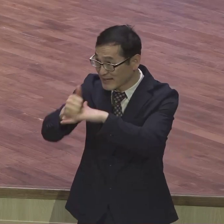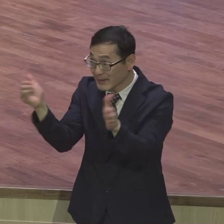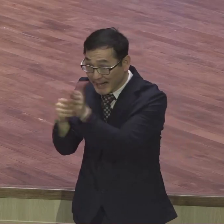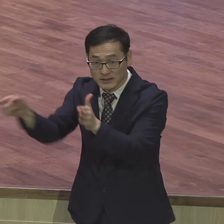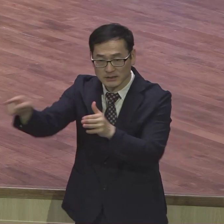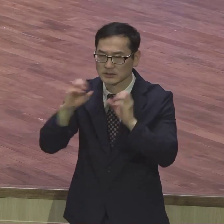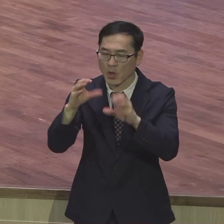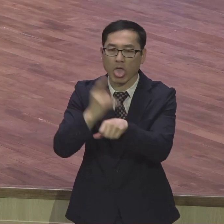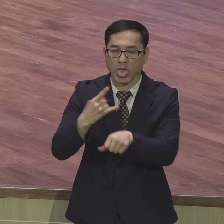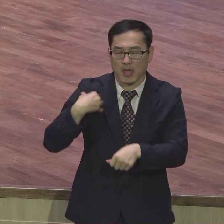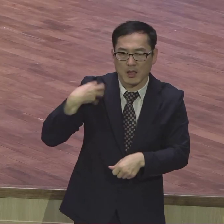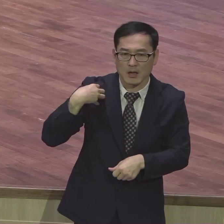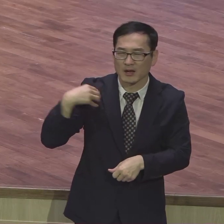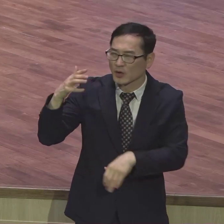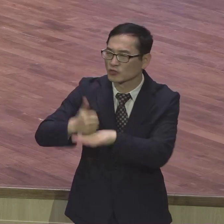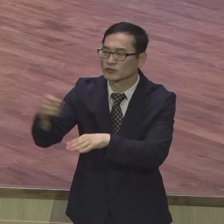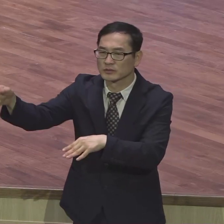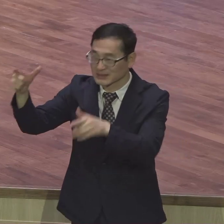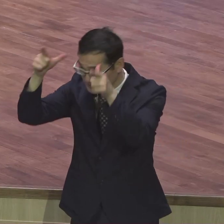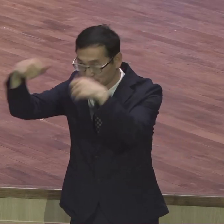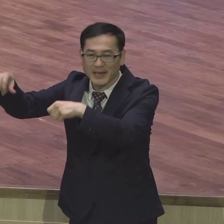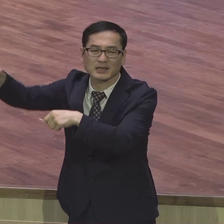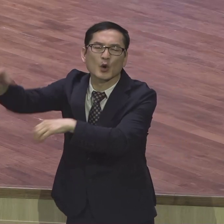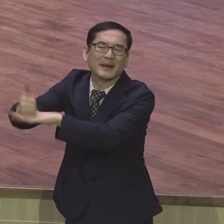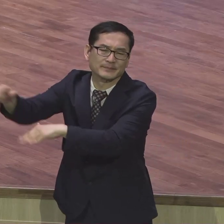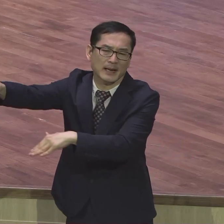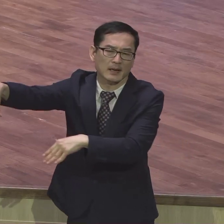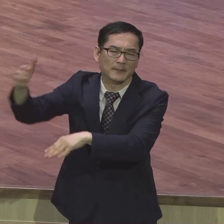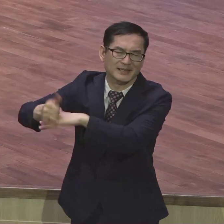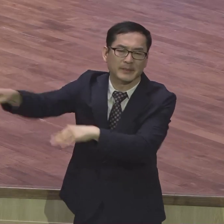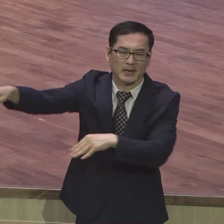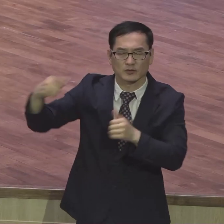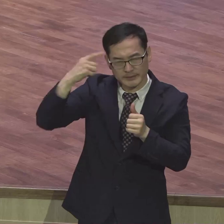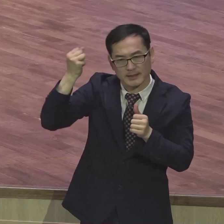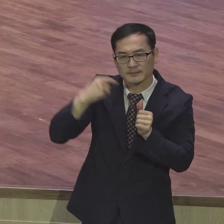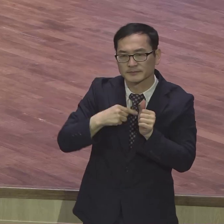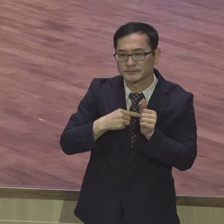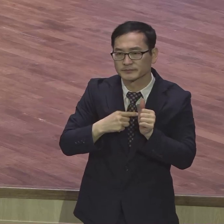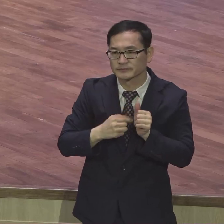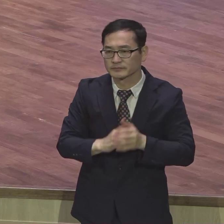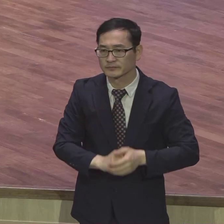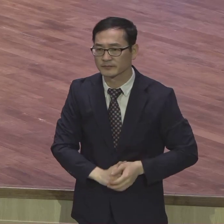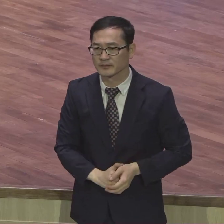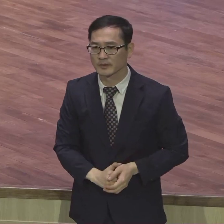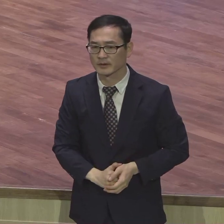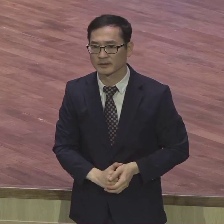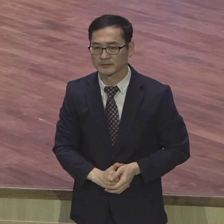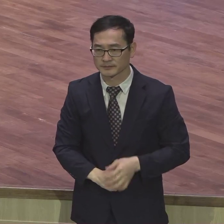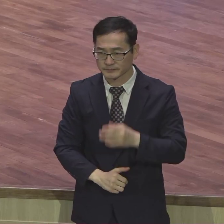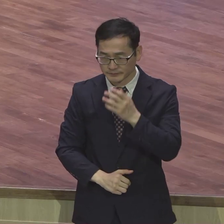예수전도단의 로닝커니헴 목사님과 그 목사님이 그렇게 양명수 목사님이 그러더라고